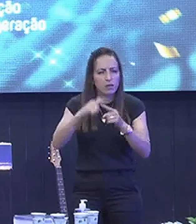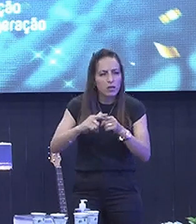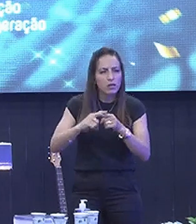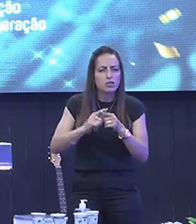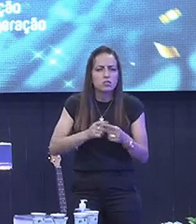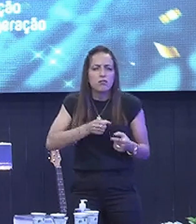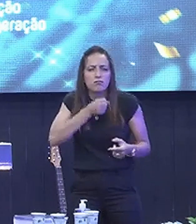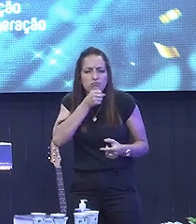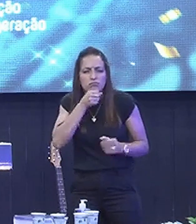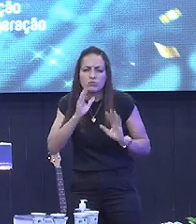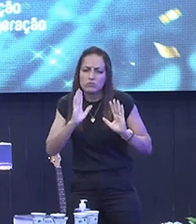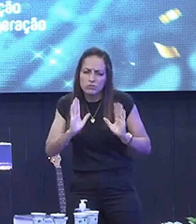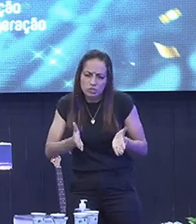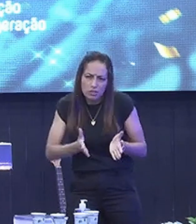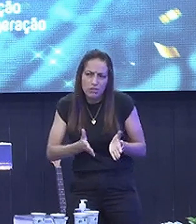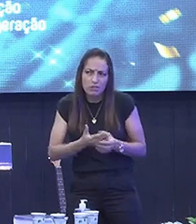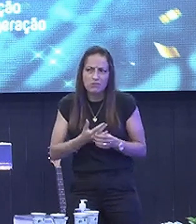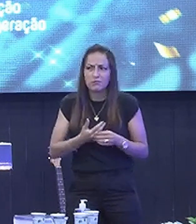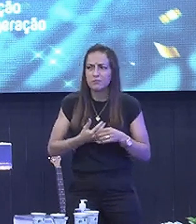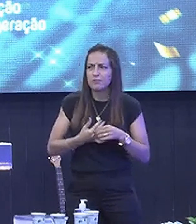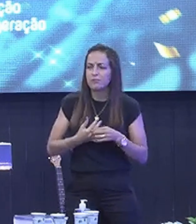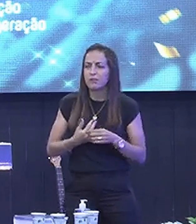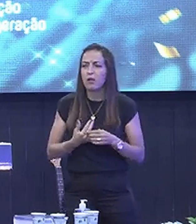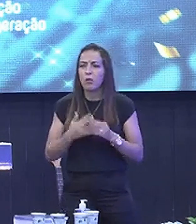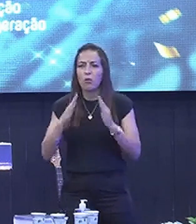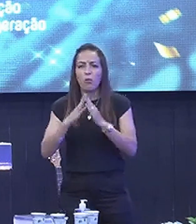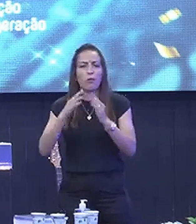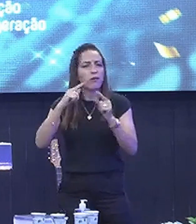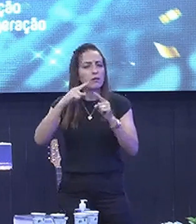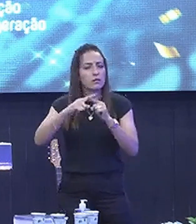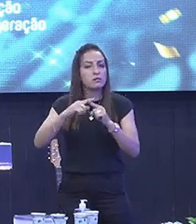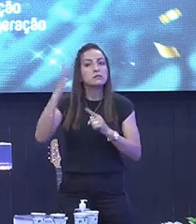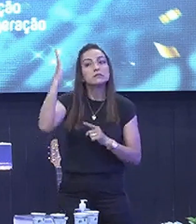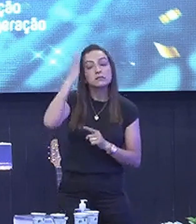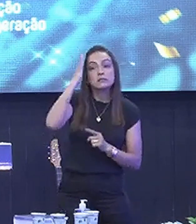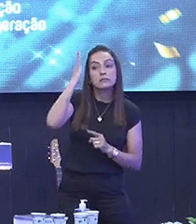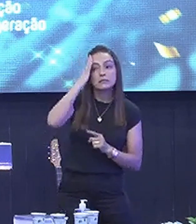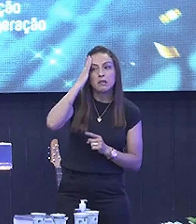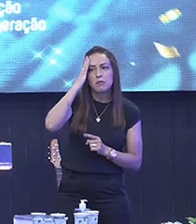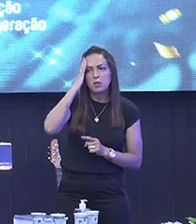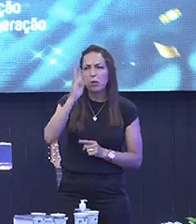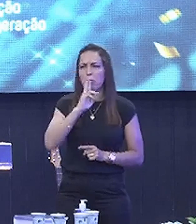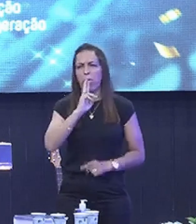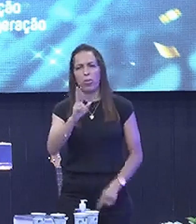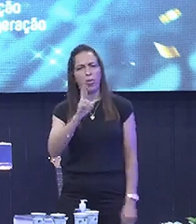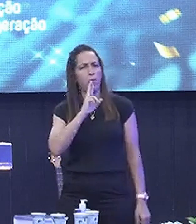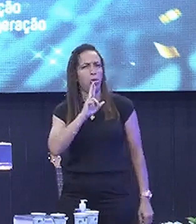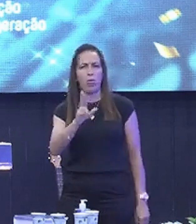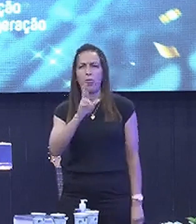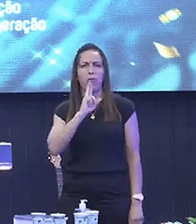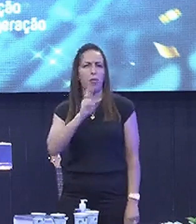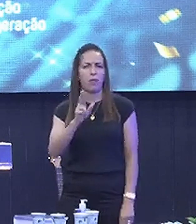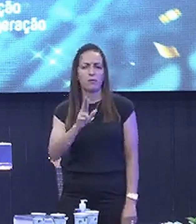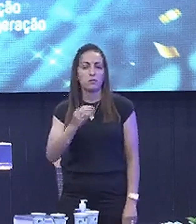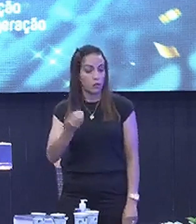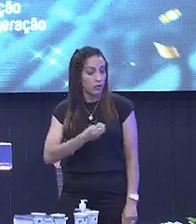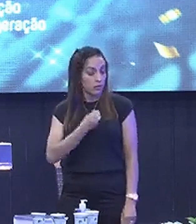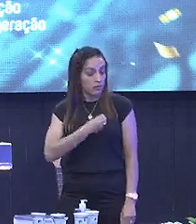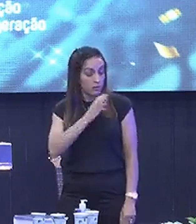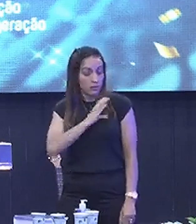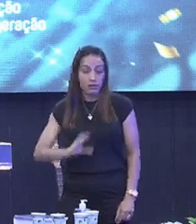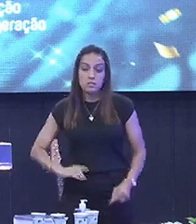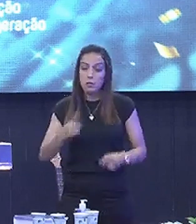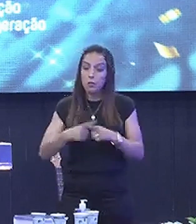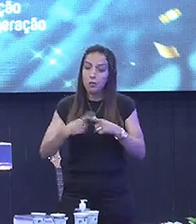menos três marcas de uma igreja madura Que é uma igreja que sabe Que não questiona A sua vida cristã